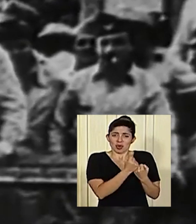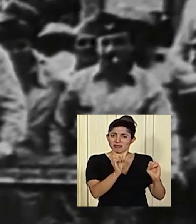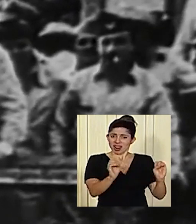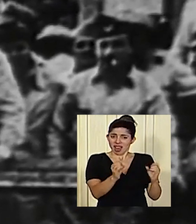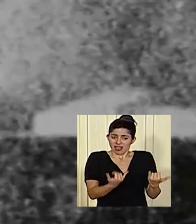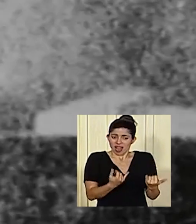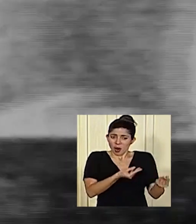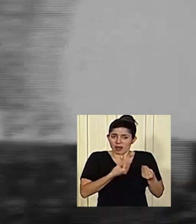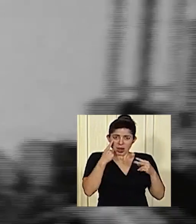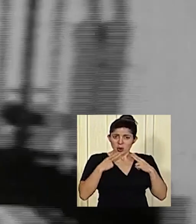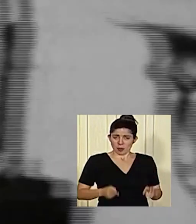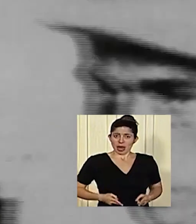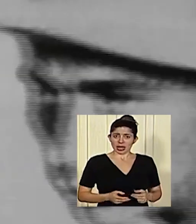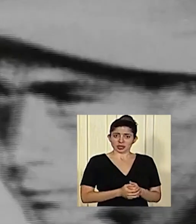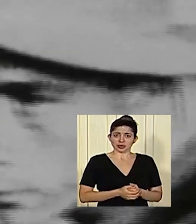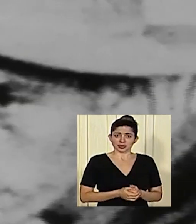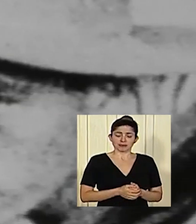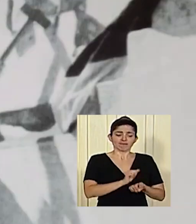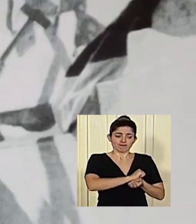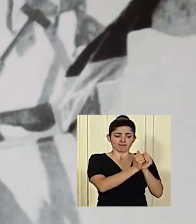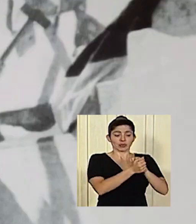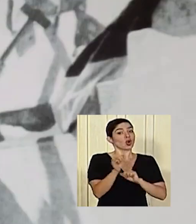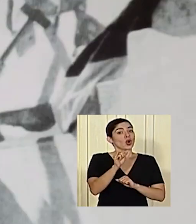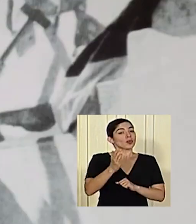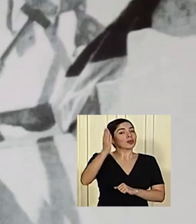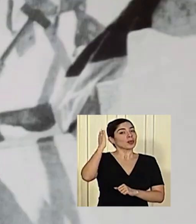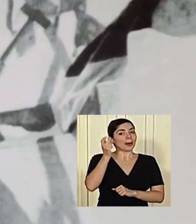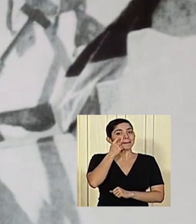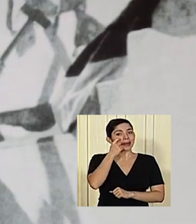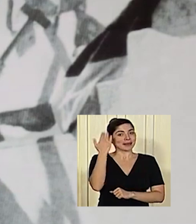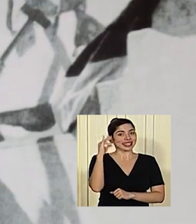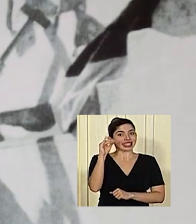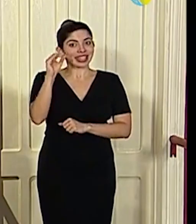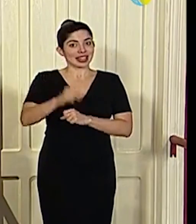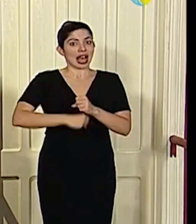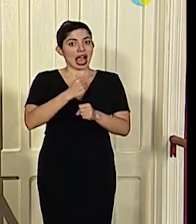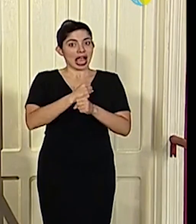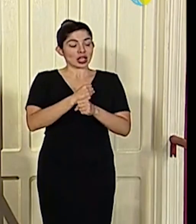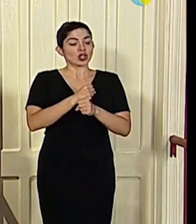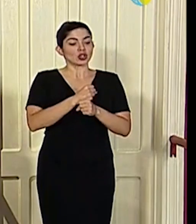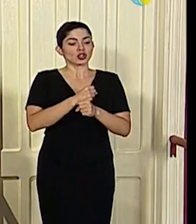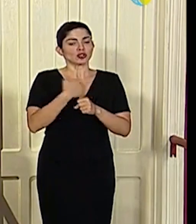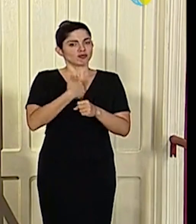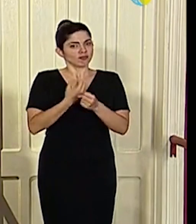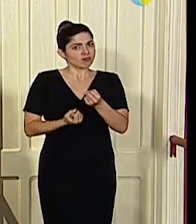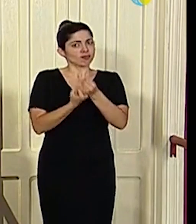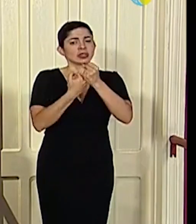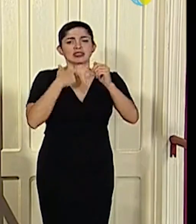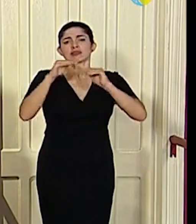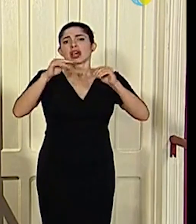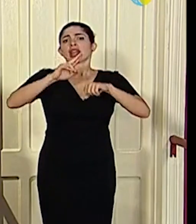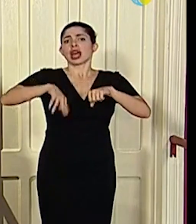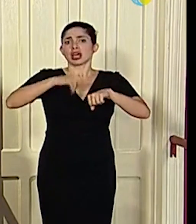hoy a la humanidad y que como lo hizo Don Pepe hace 70 años, nos sumemos, ya no a un llamado